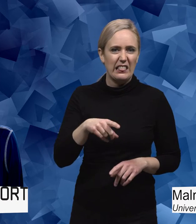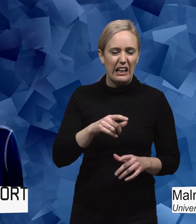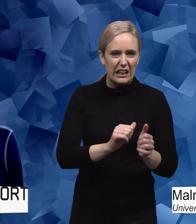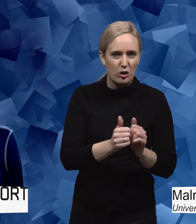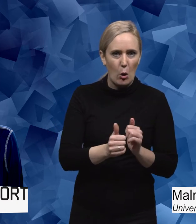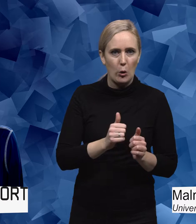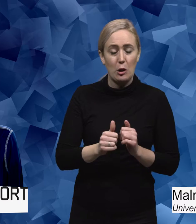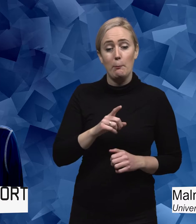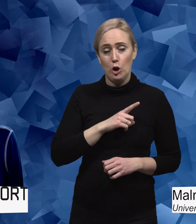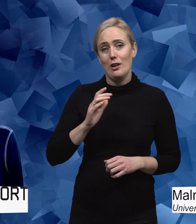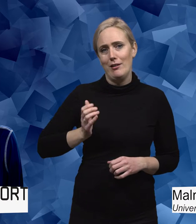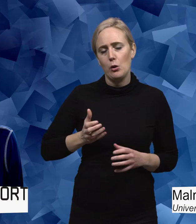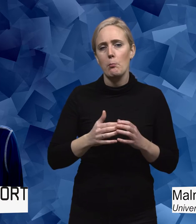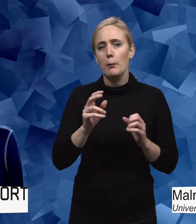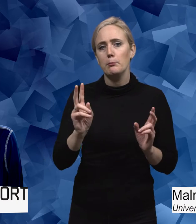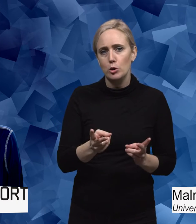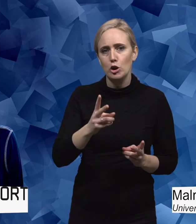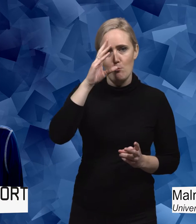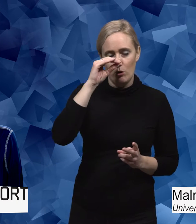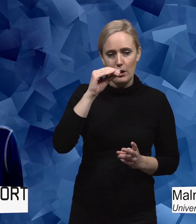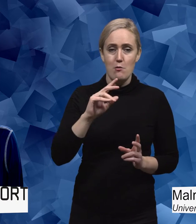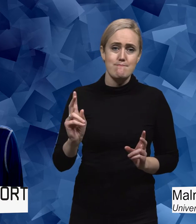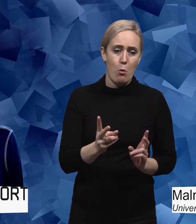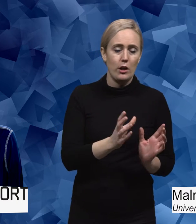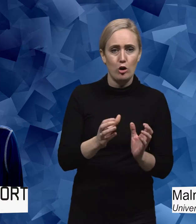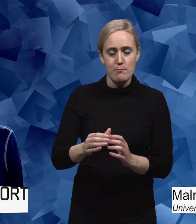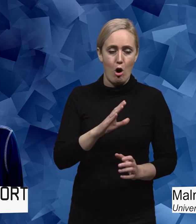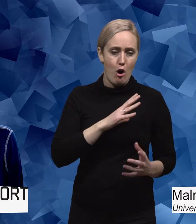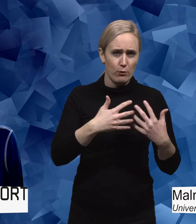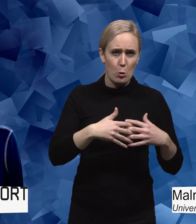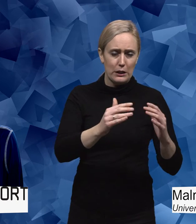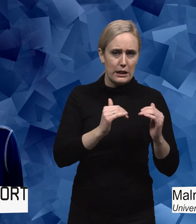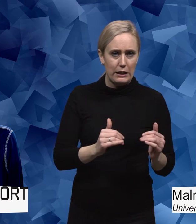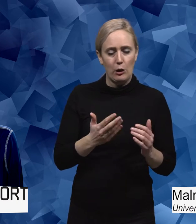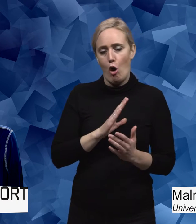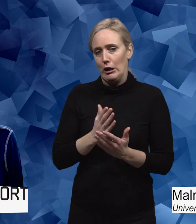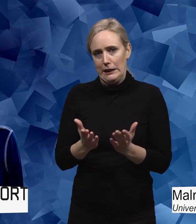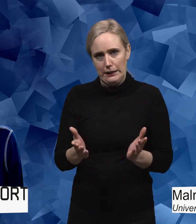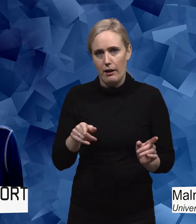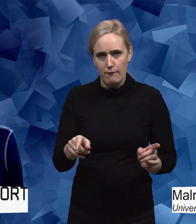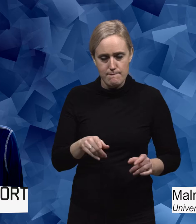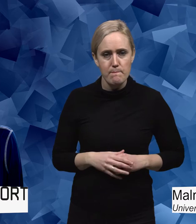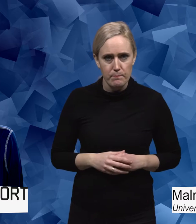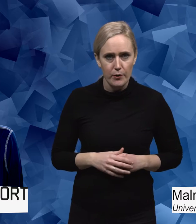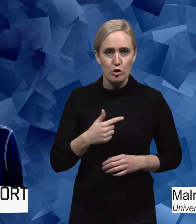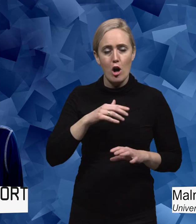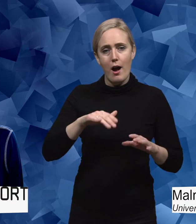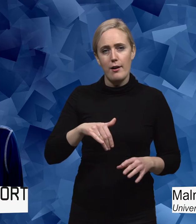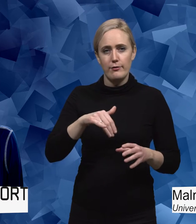även pojkar utan funktionsnedsättningar. Och då bland unga med funktionsnedsättningar. Så jag studerade totalt nio